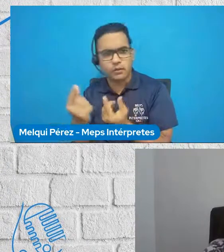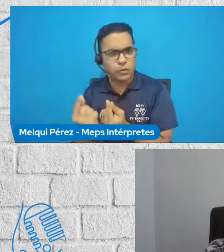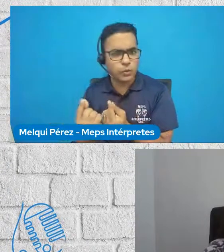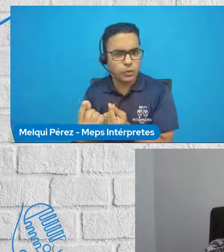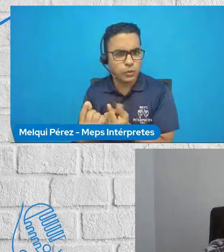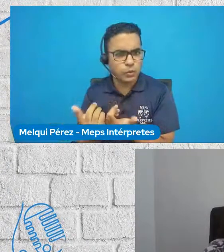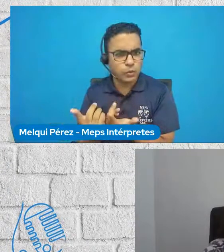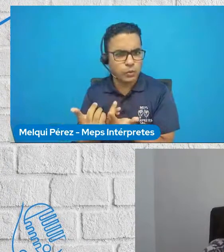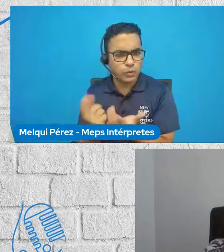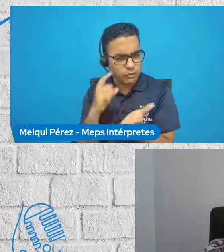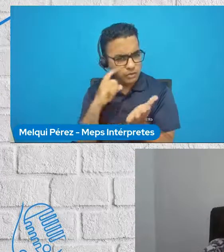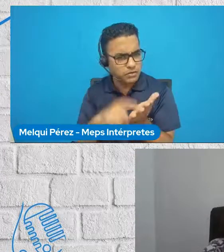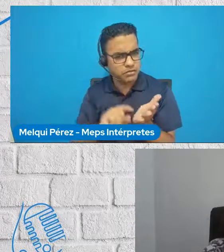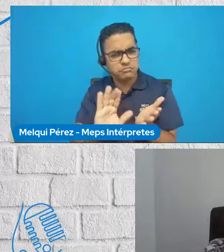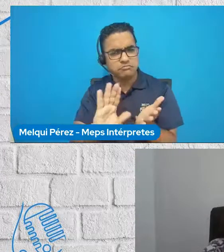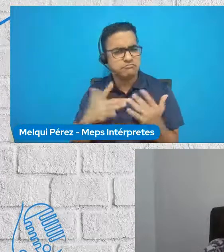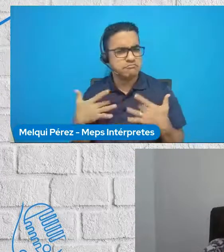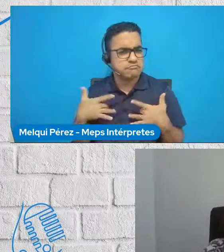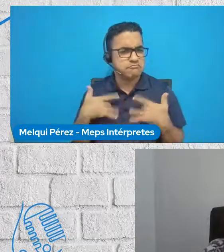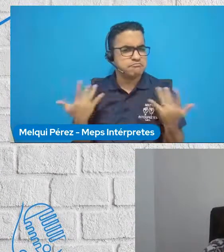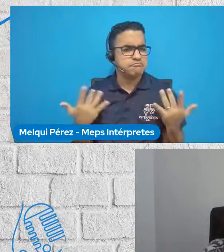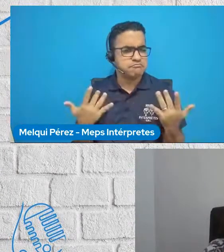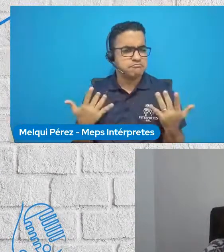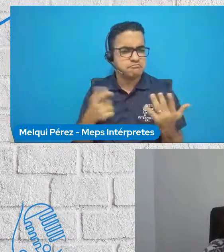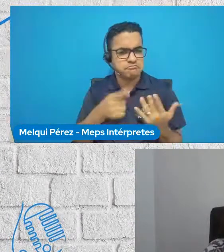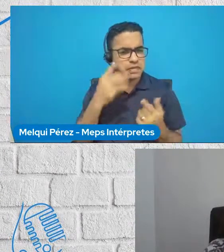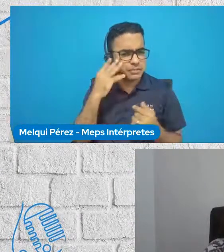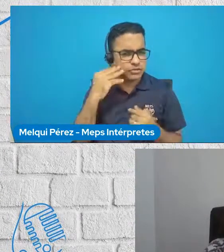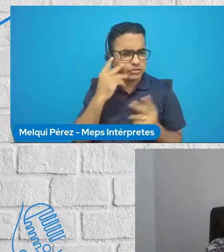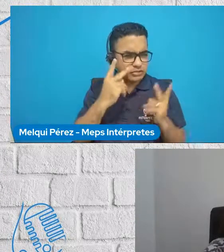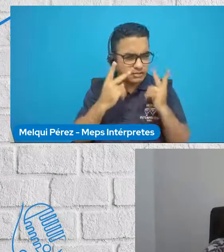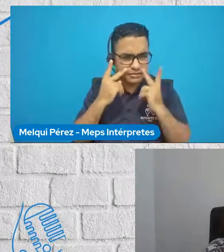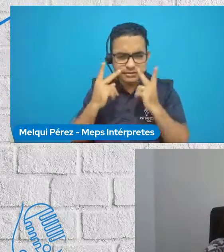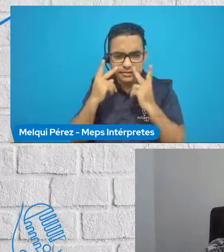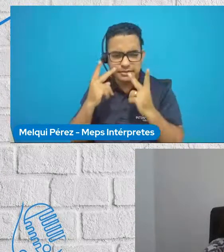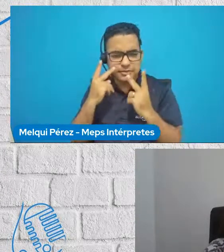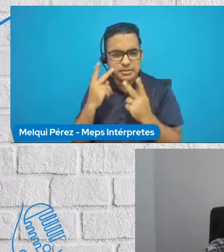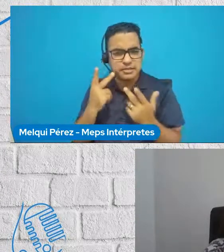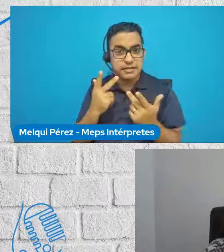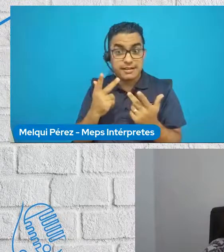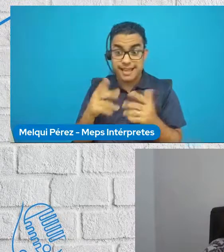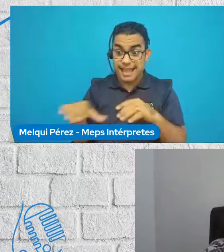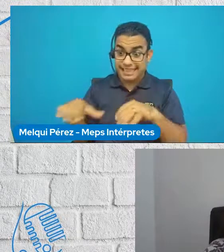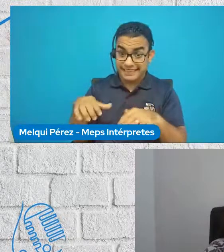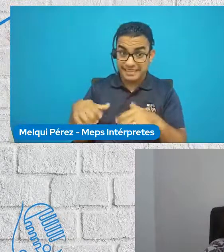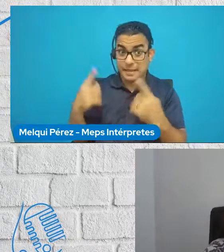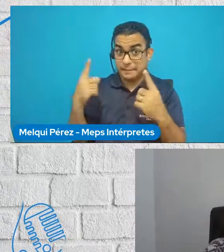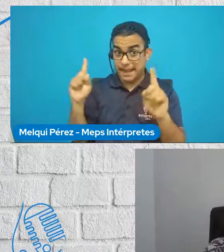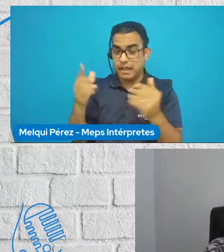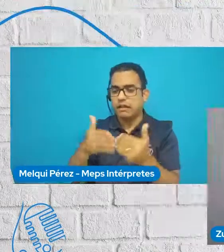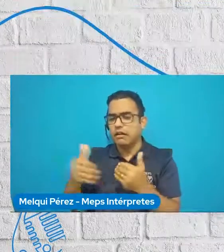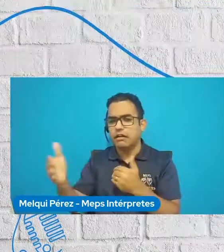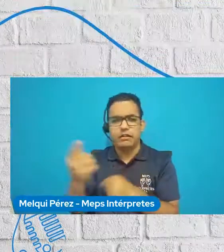en, digamos, en los casos que nos mencionas, ¿no? En específico el de Perú.